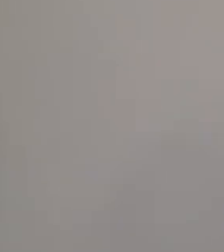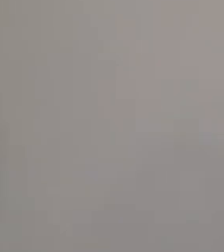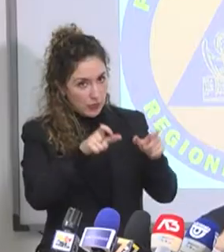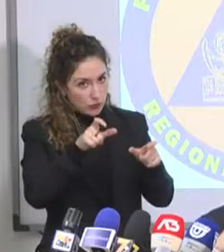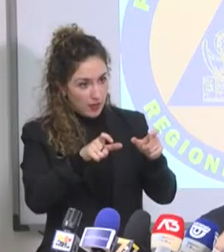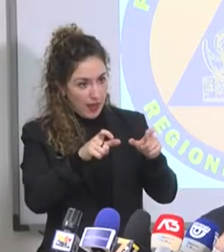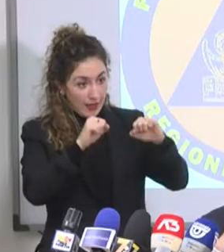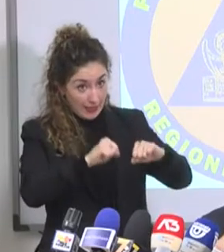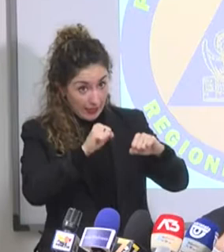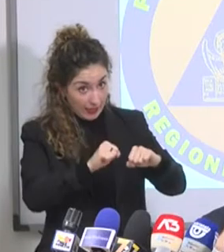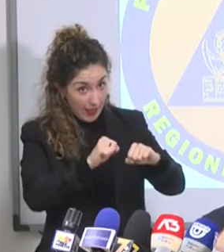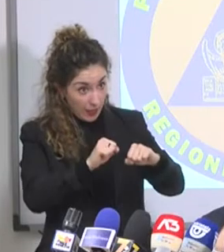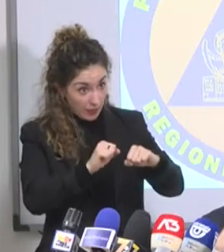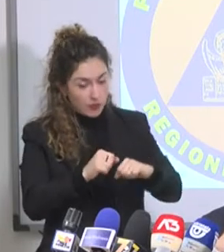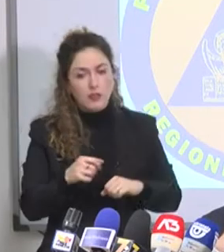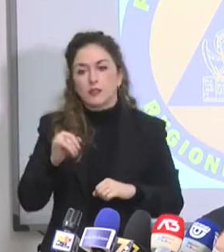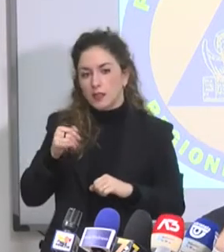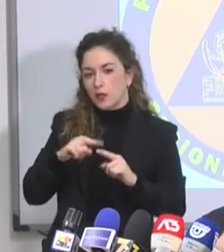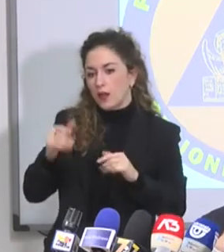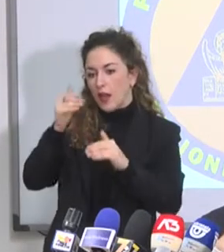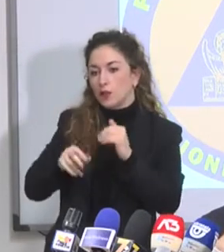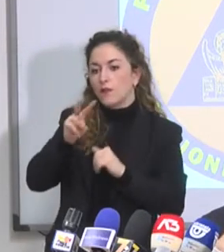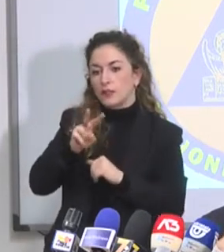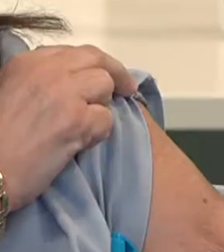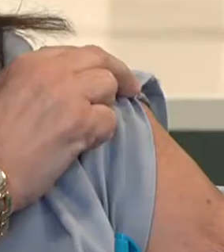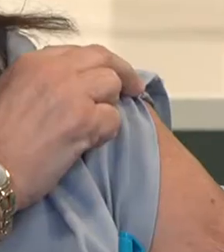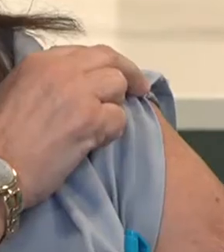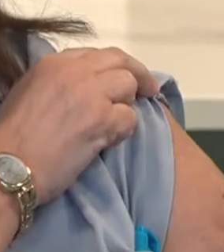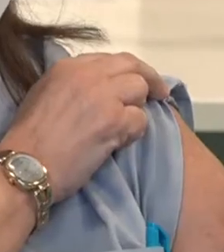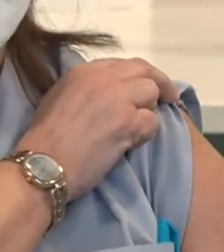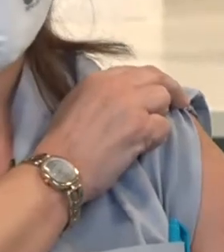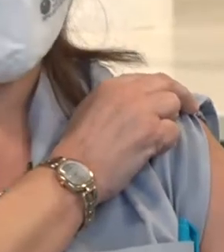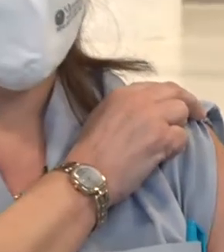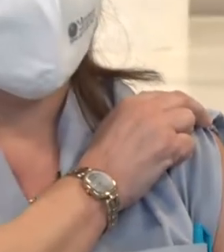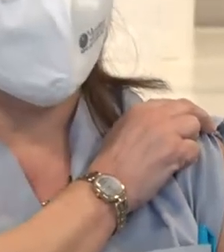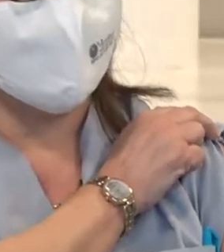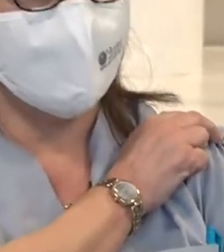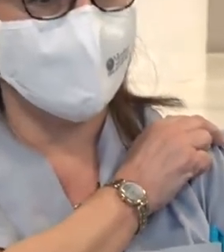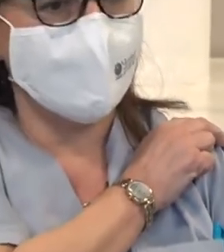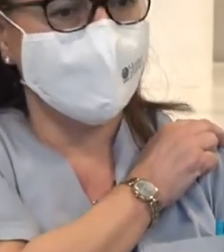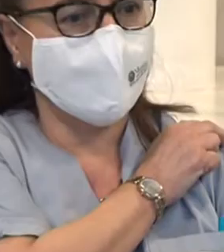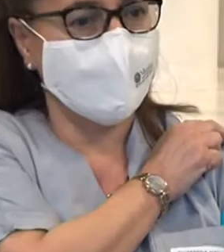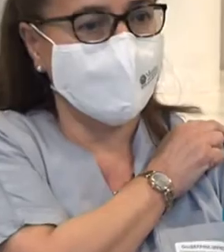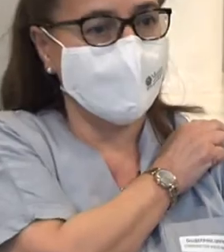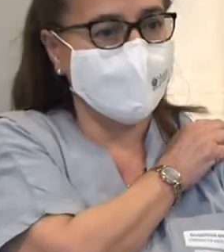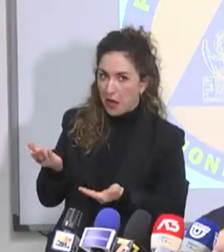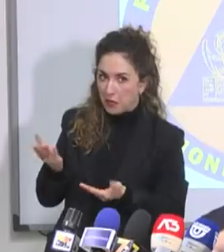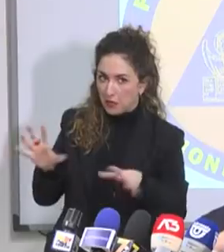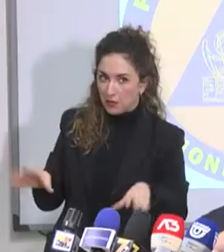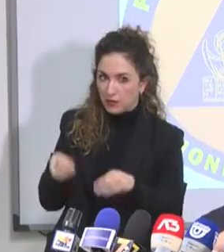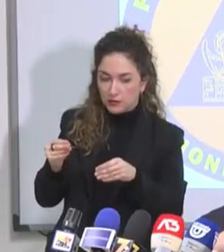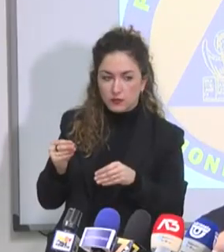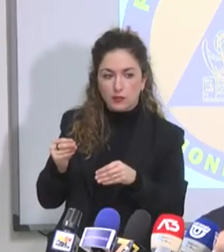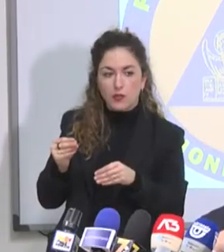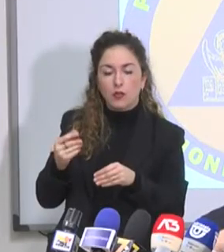RSA. Noi consideriamo che al 25 gennaio avranno vaccinati tutti. Dai primi di febbraio in Veneto dovrebbe scattare la fase 2. Noi